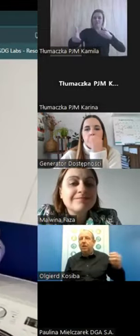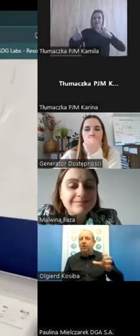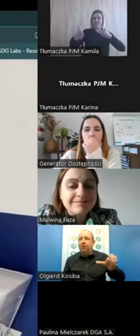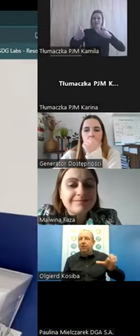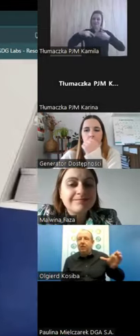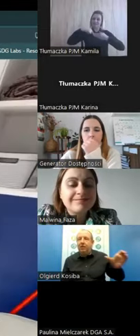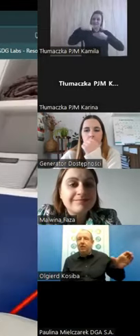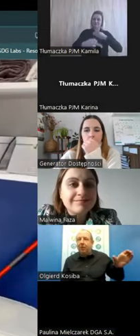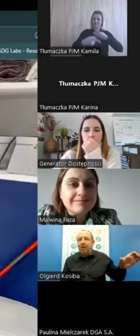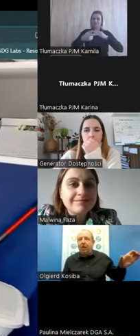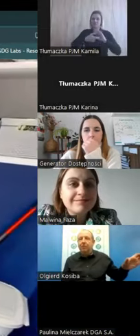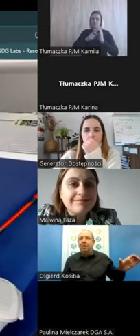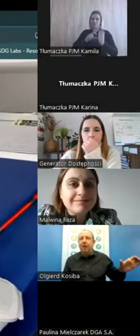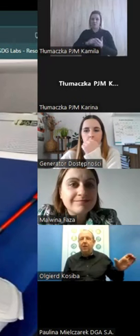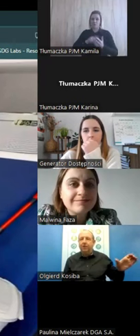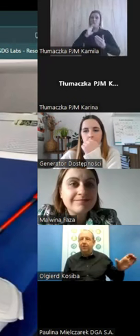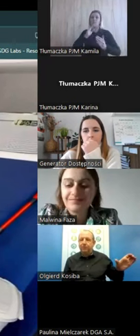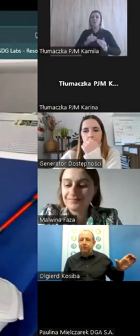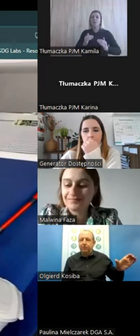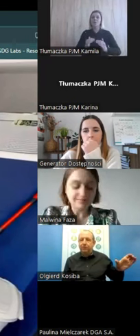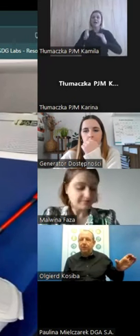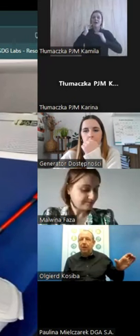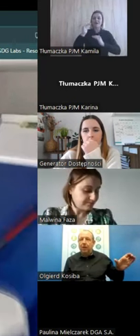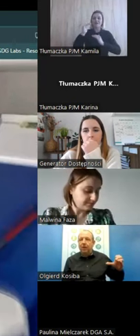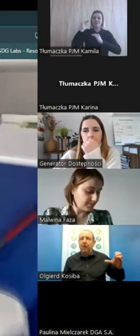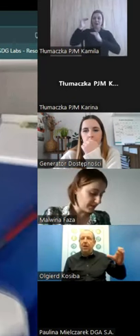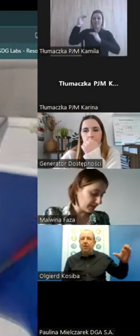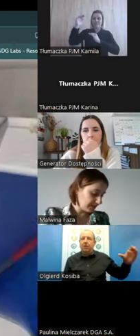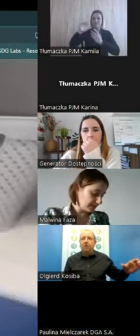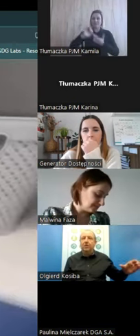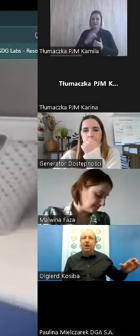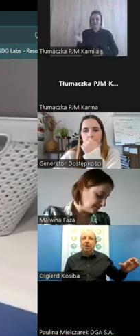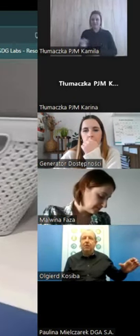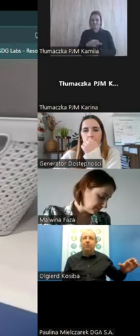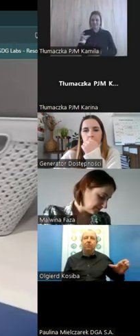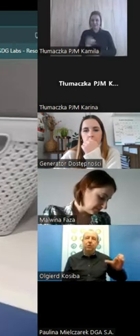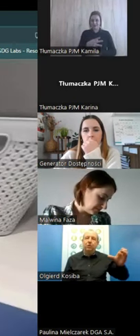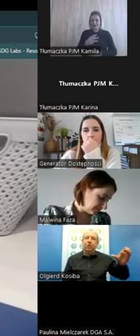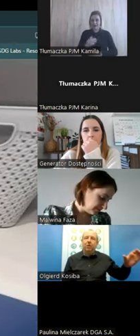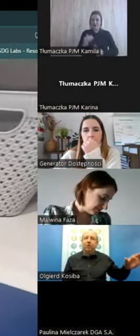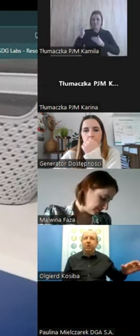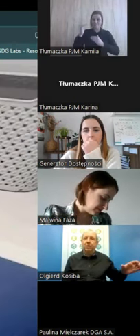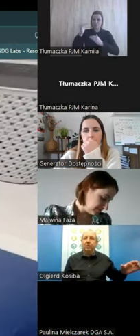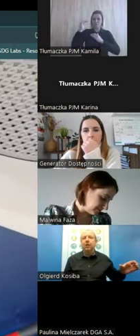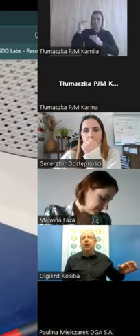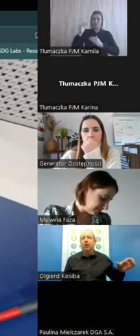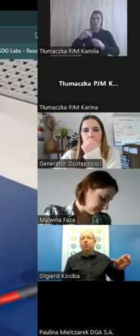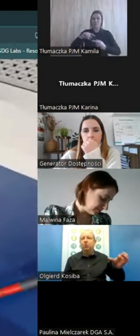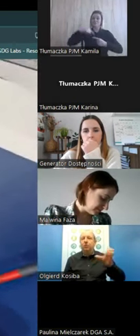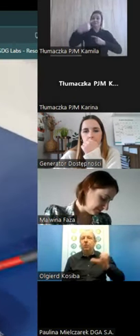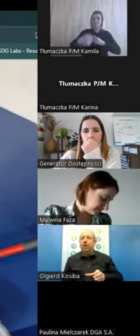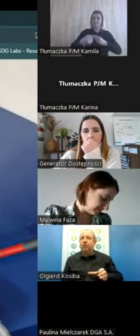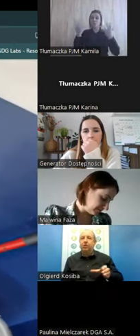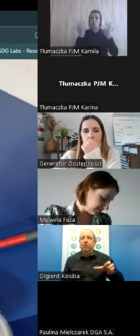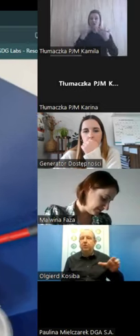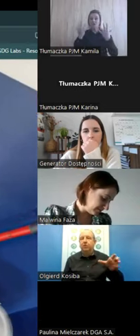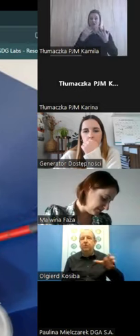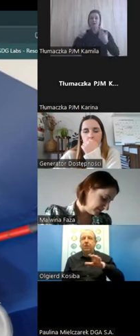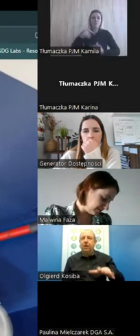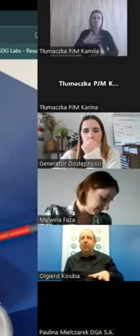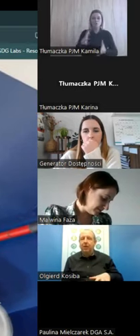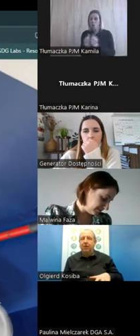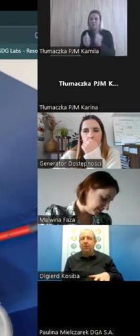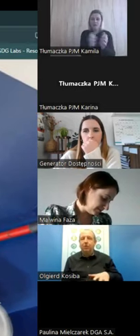Czyli takie, wiecie, takie etapy jak w grach. Idąc dalej, wchodzę do łazienki, muszę odnaleźć